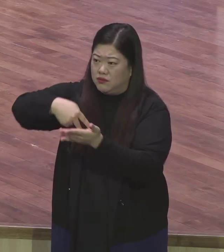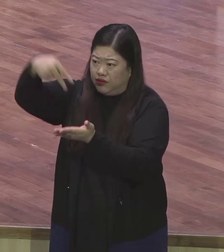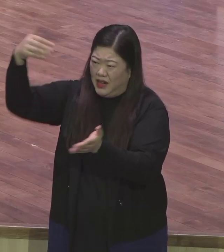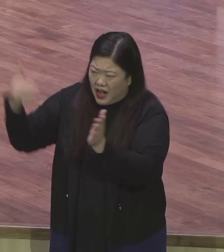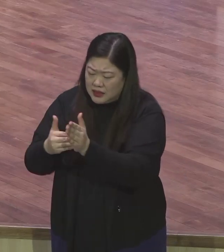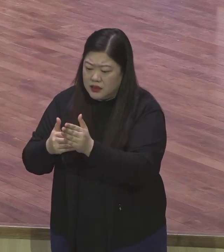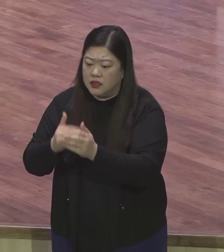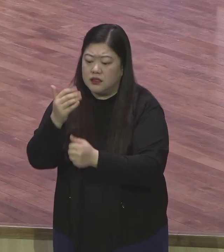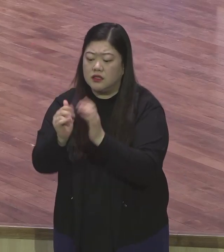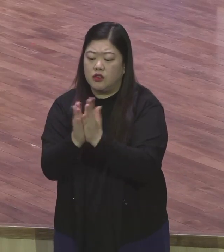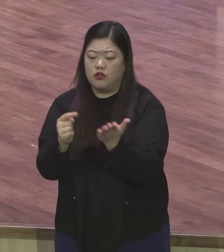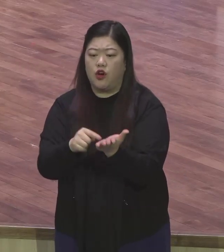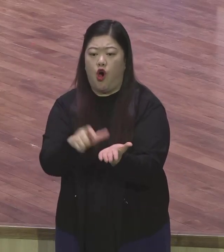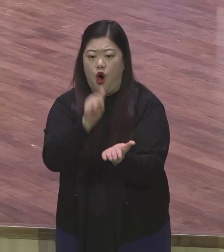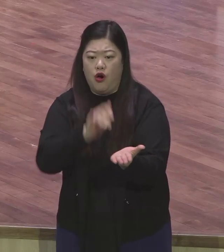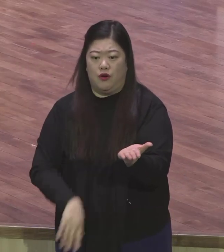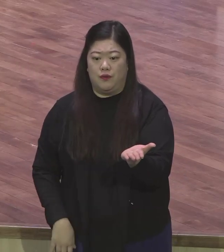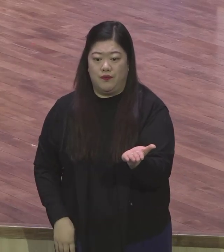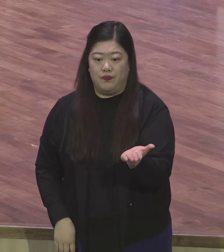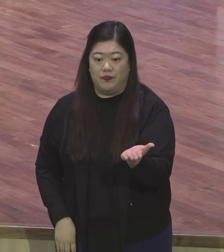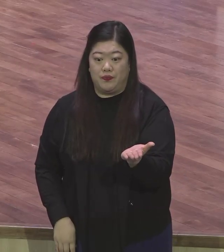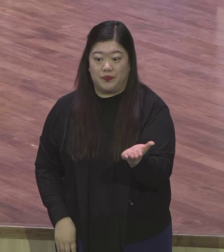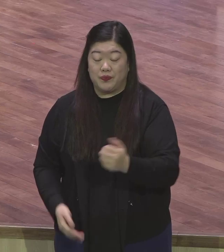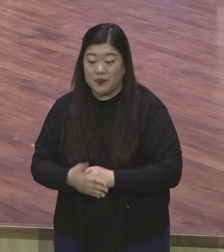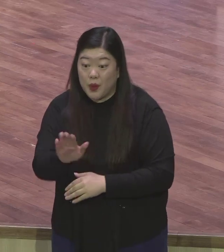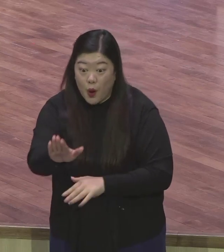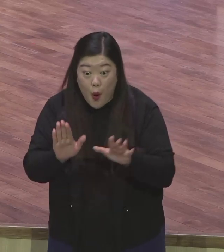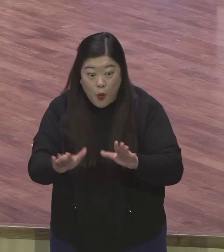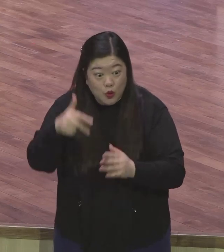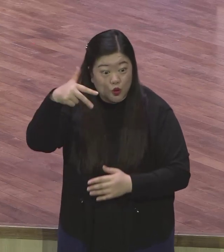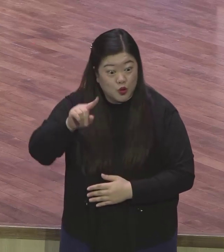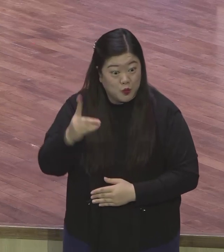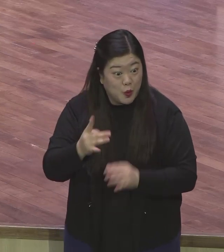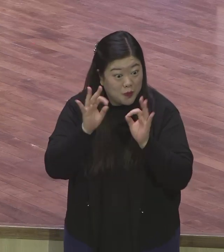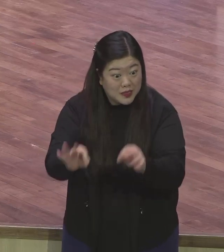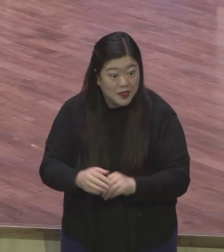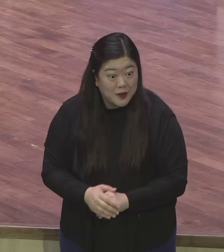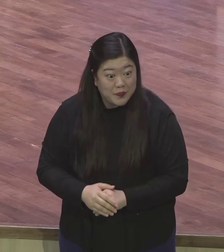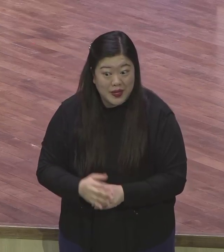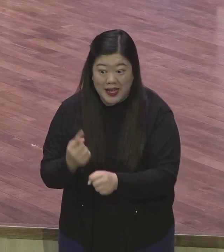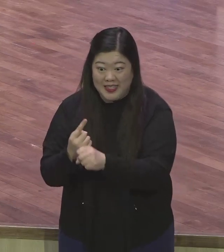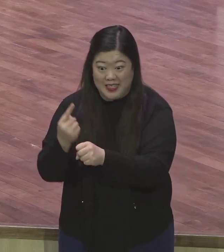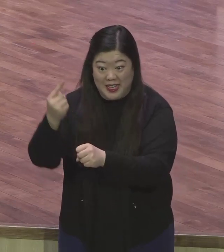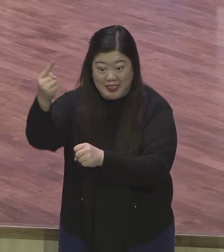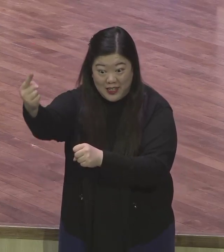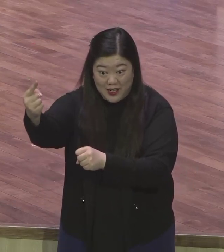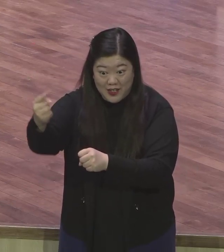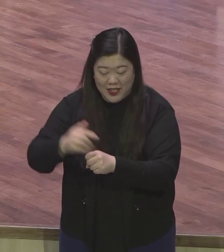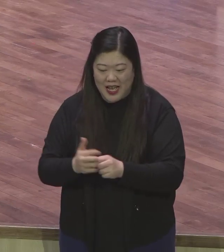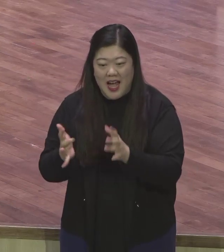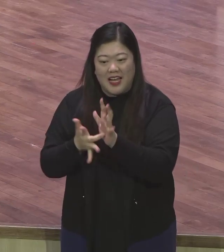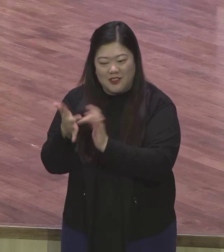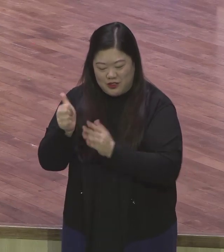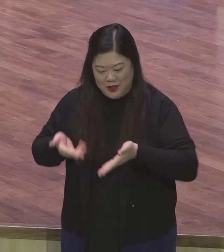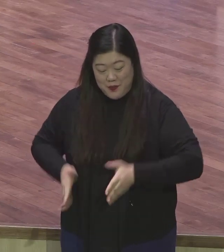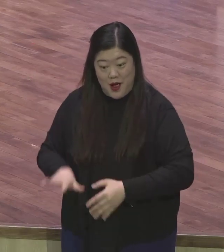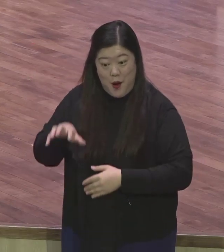그래서 내년에 오늘 주변에 나갔어요. 처음으로. 내년에 이제 예수님이 탄생하신 곳 예수님이 자라신 곳